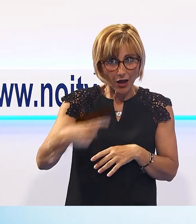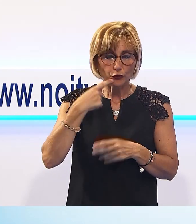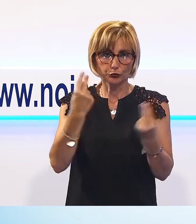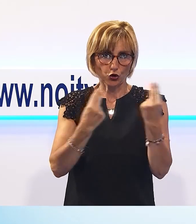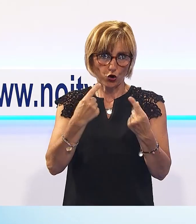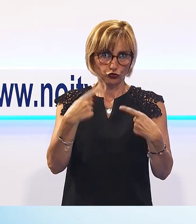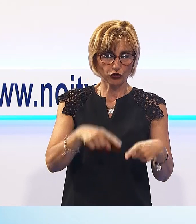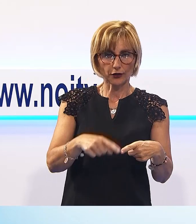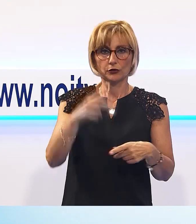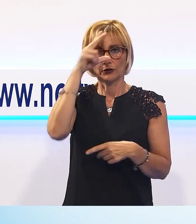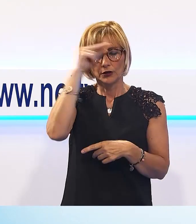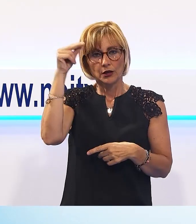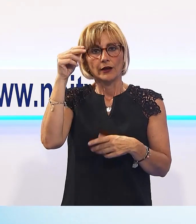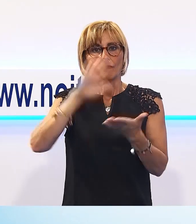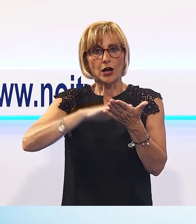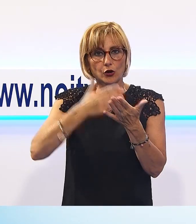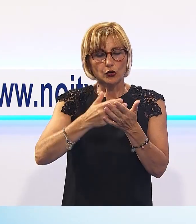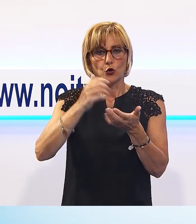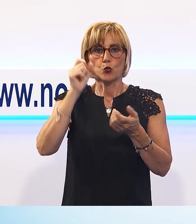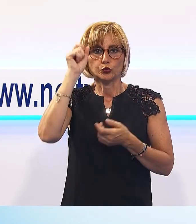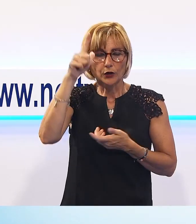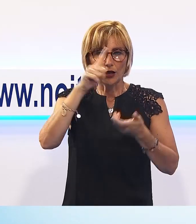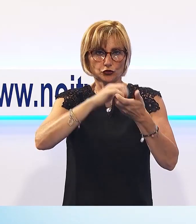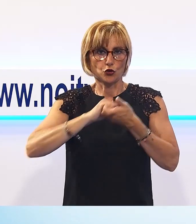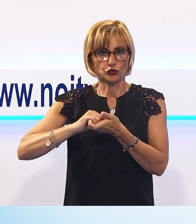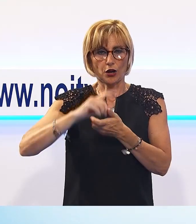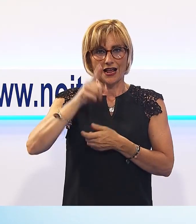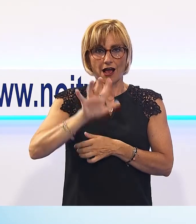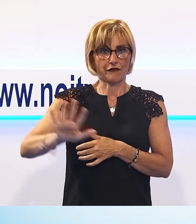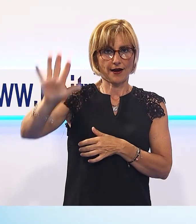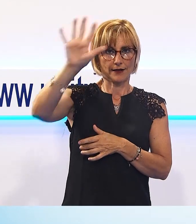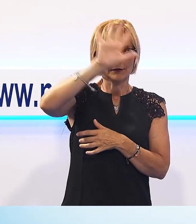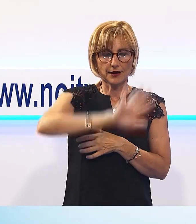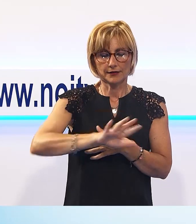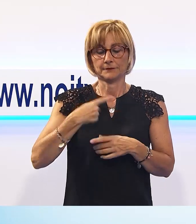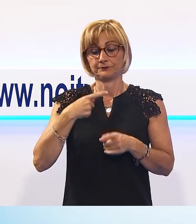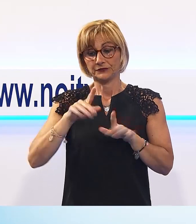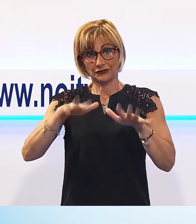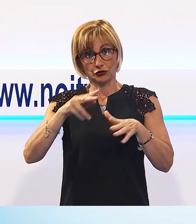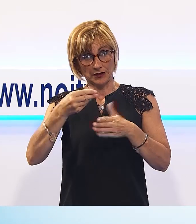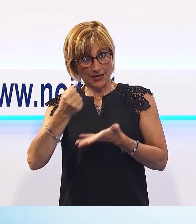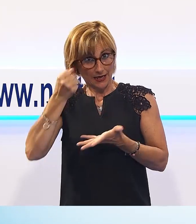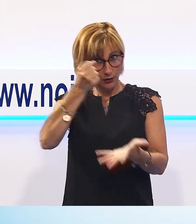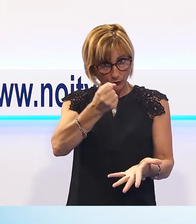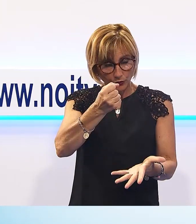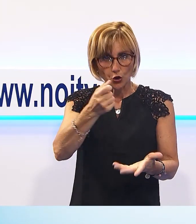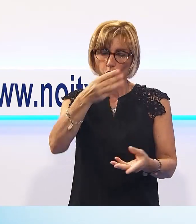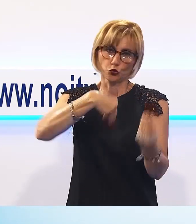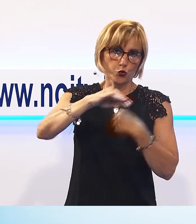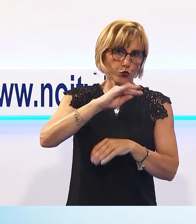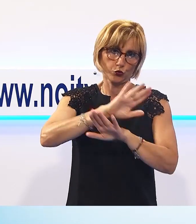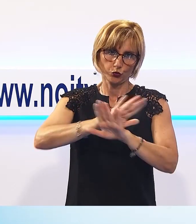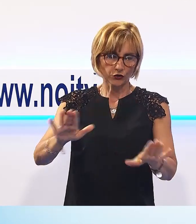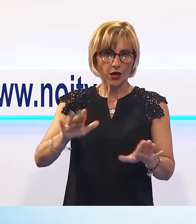valore culturale e sociale per tutta la Garfagnana. Per cui, grazie anche a questo ulteriore contributo, non ci sono più scuse. Il Museo deve